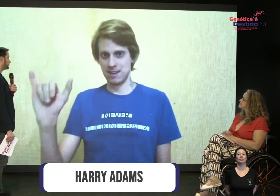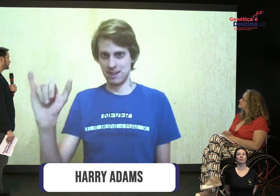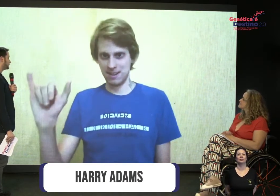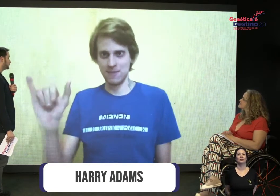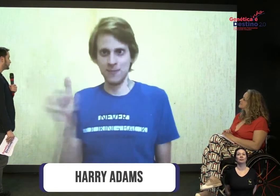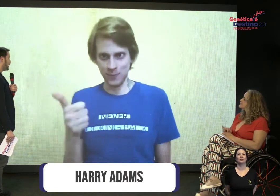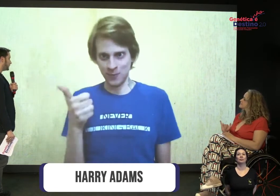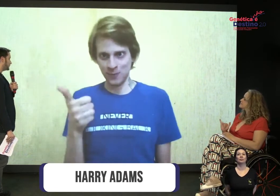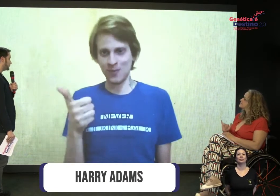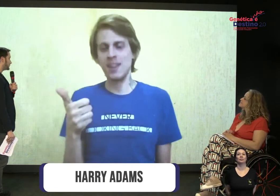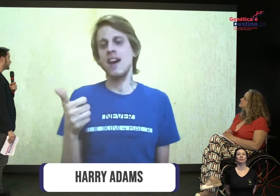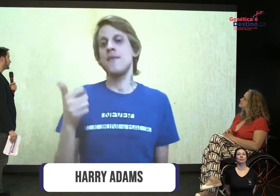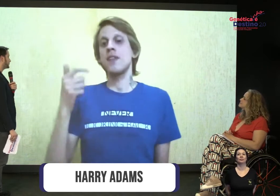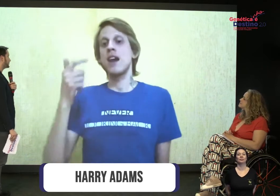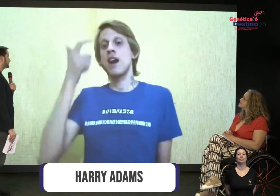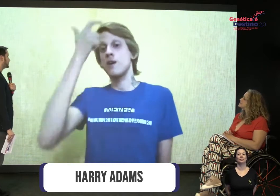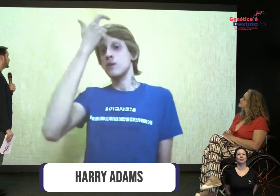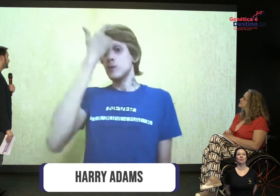Adams.